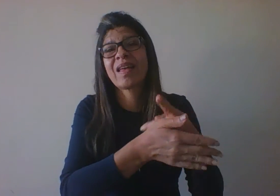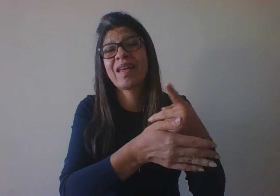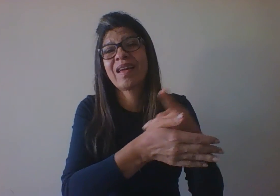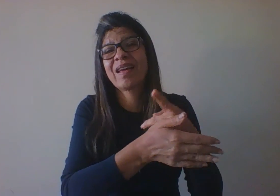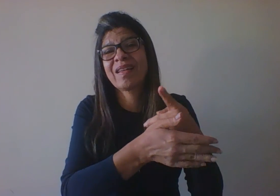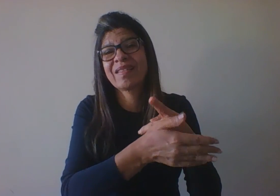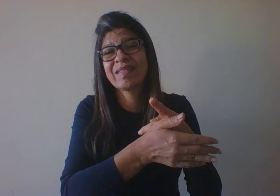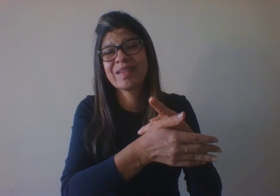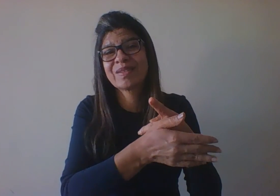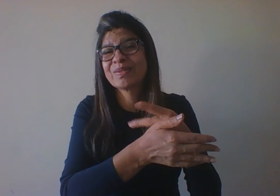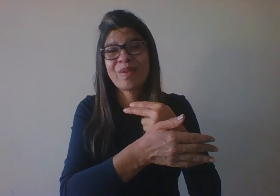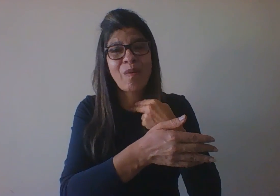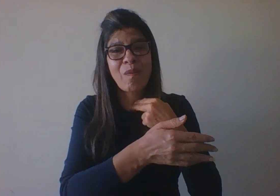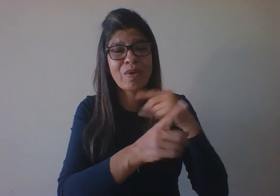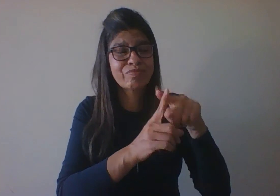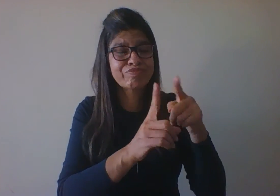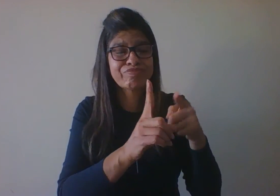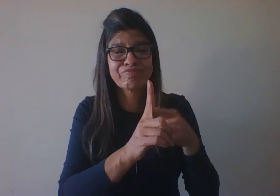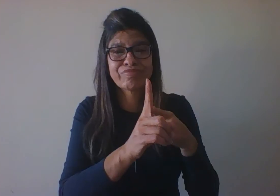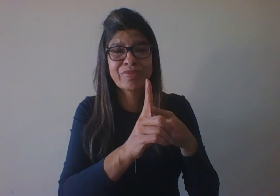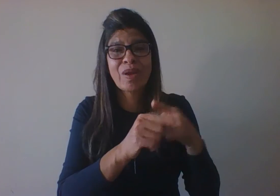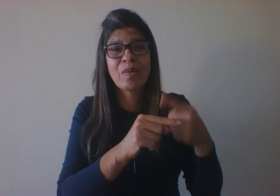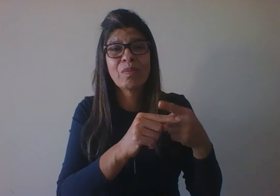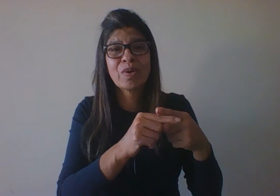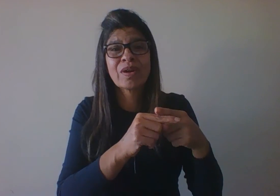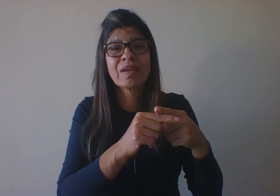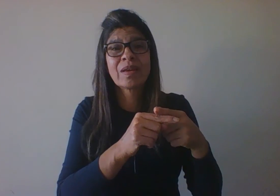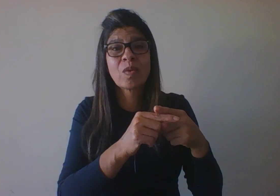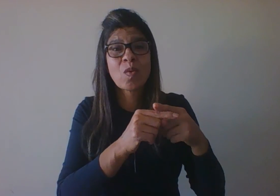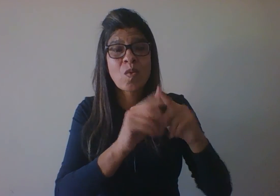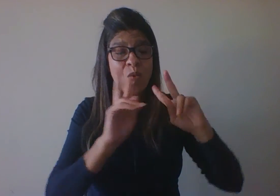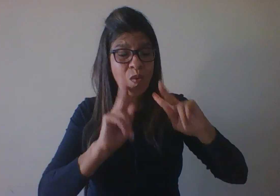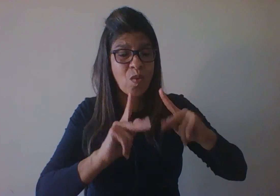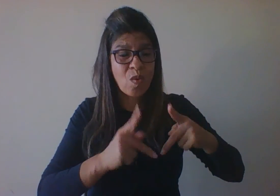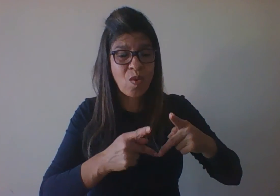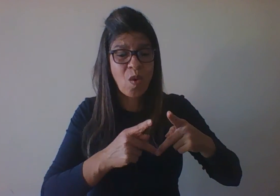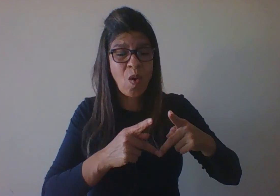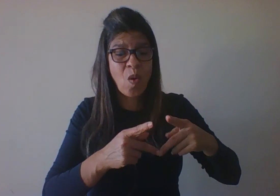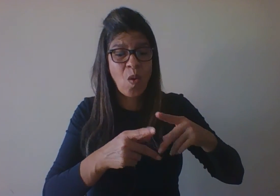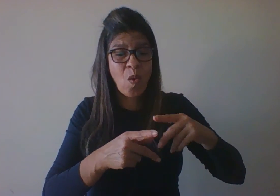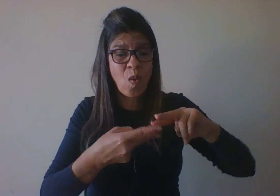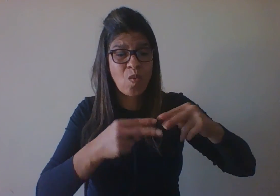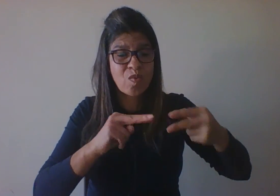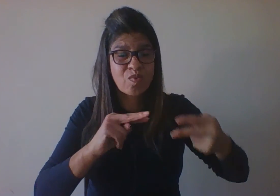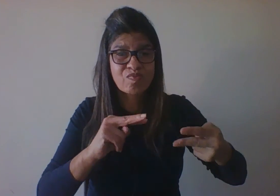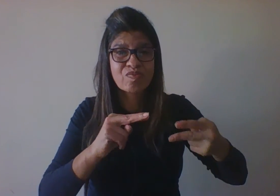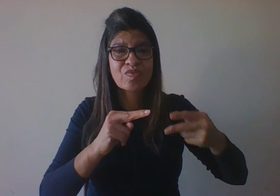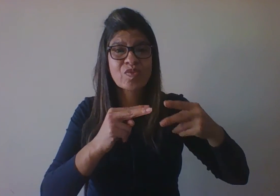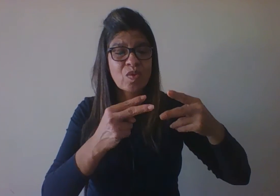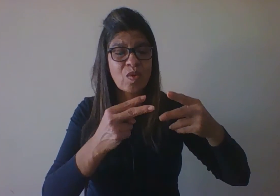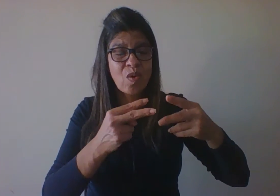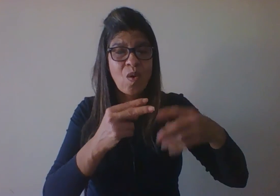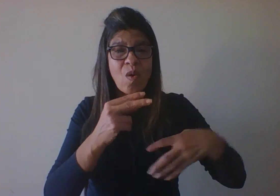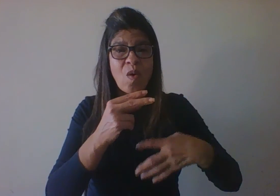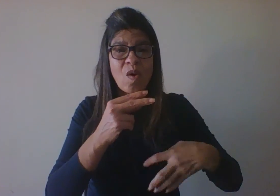O seu organismo ainda está em fase de desenvolvimento. e porque ela ainda não amadureceu completamente, ela vai ter mais